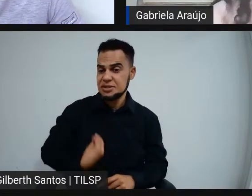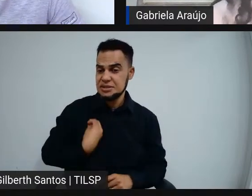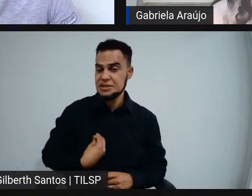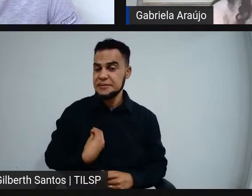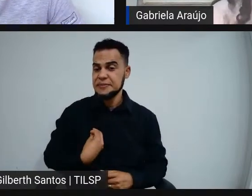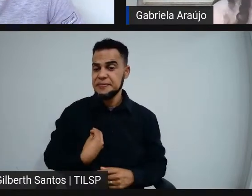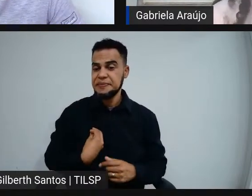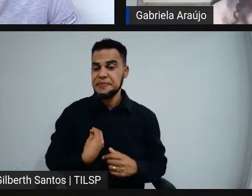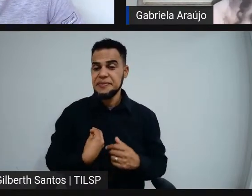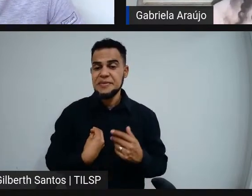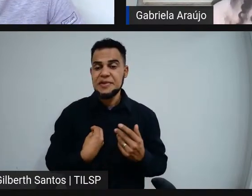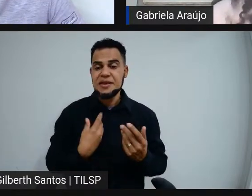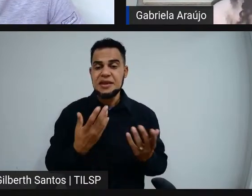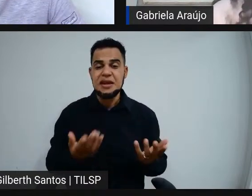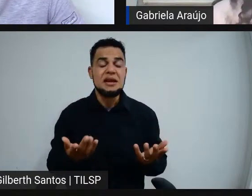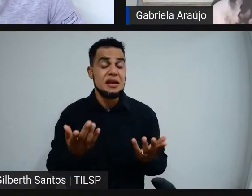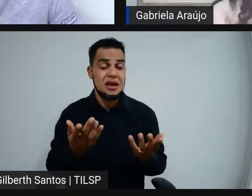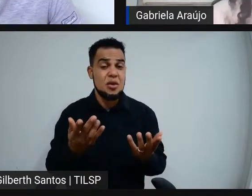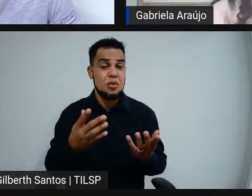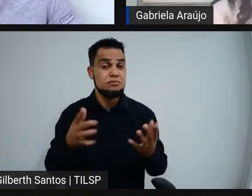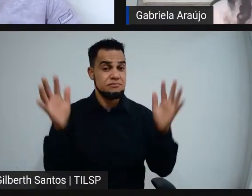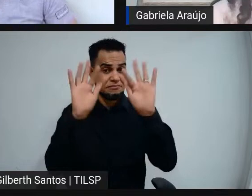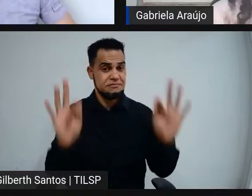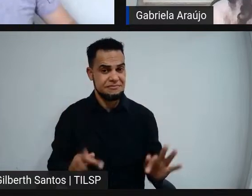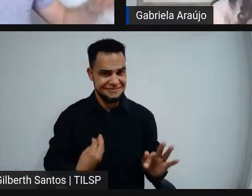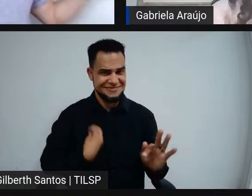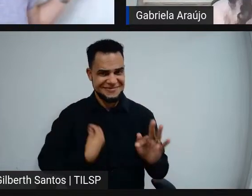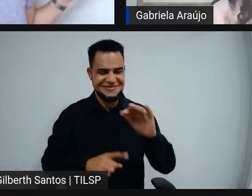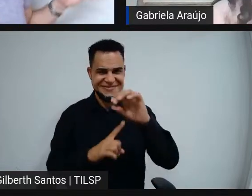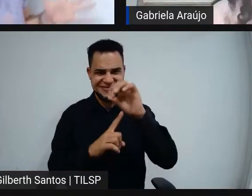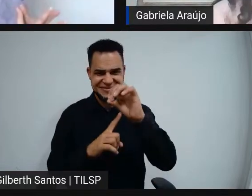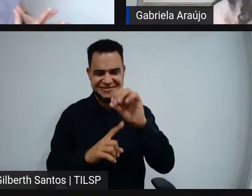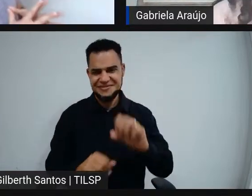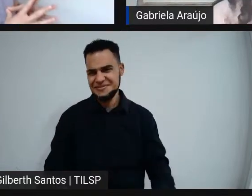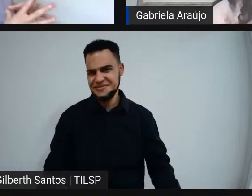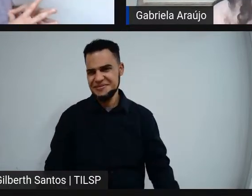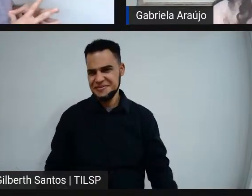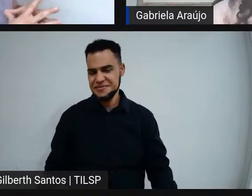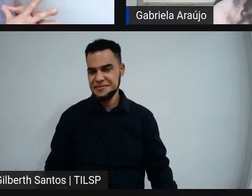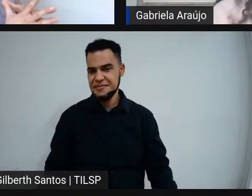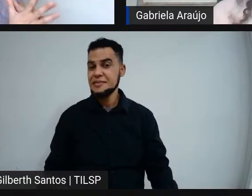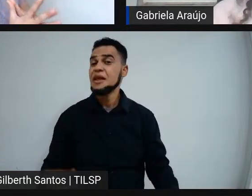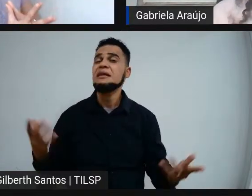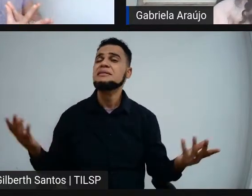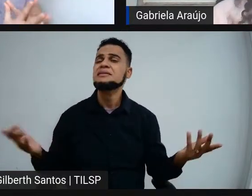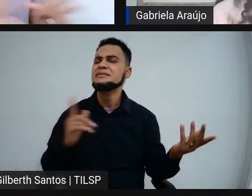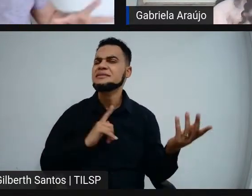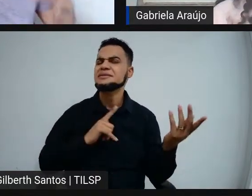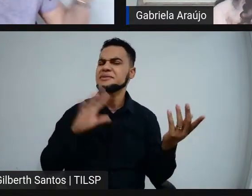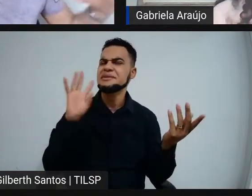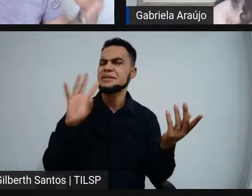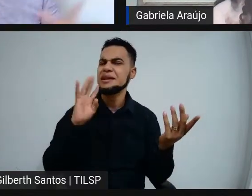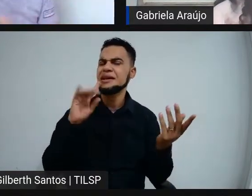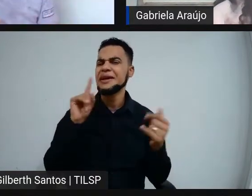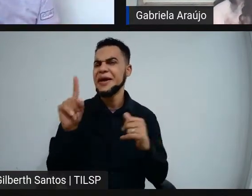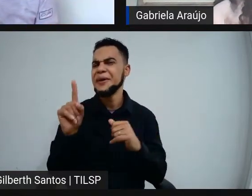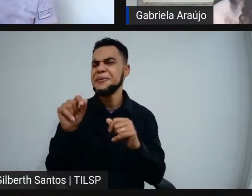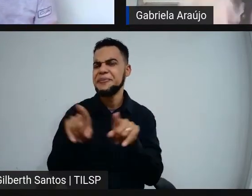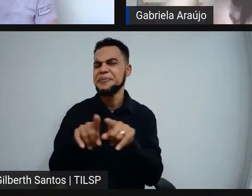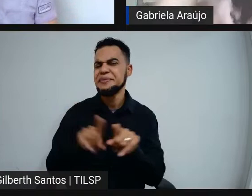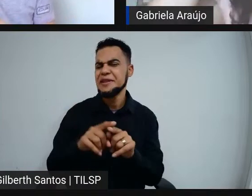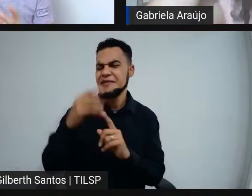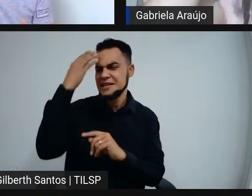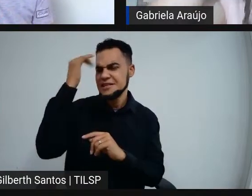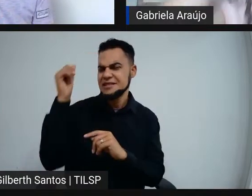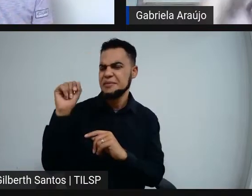parte do IFMG. Certo. Então, Gabi, e tem uma coisa muito legal que a gente também ficou sabendo